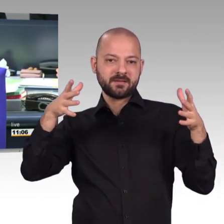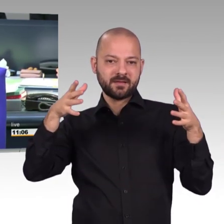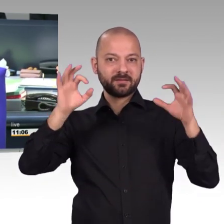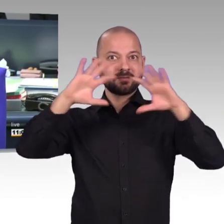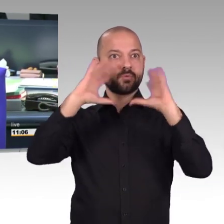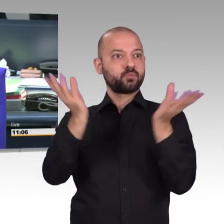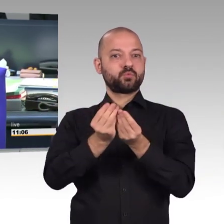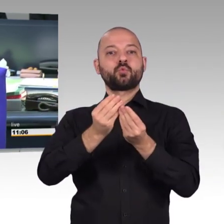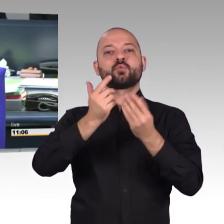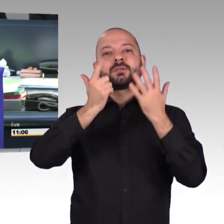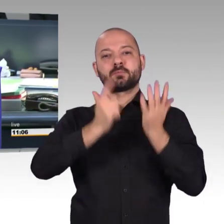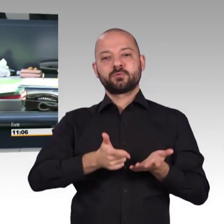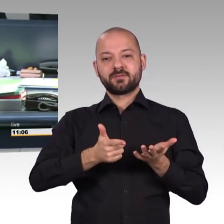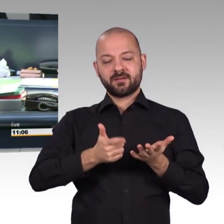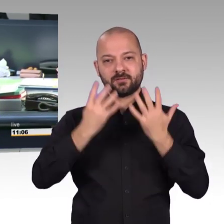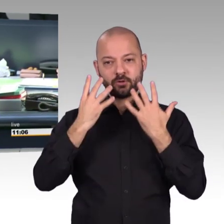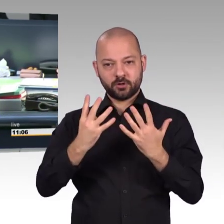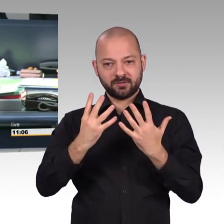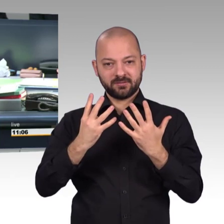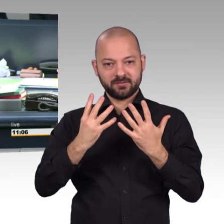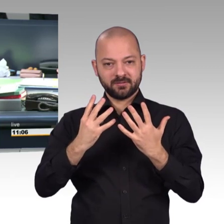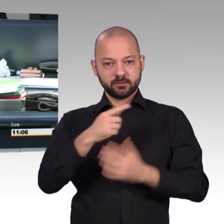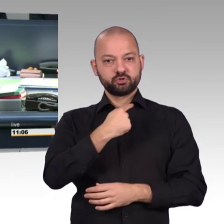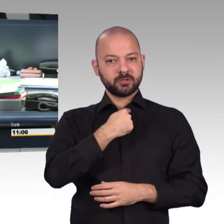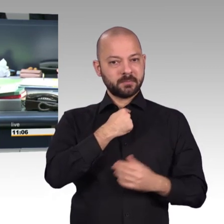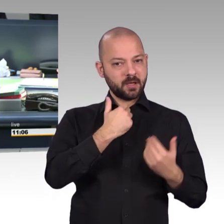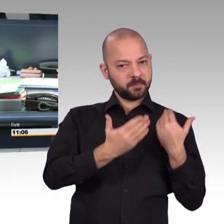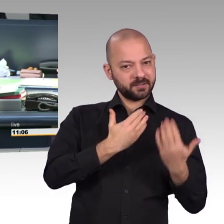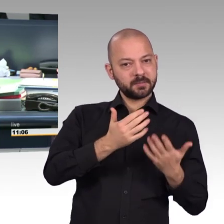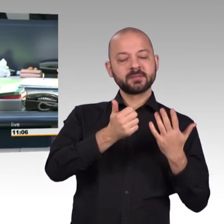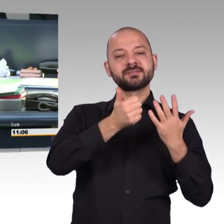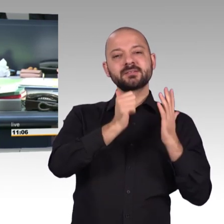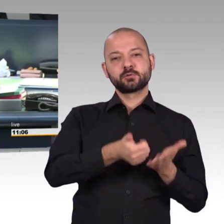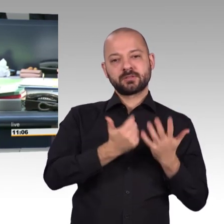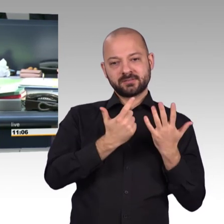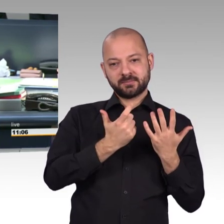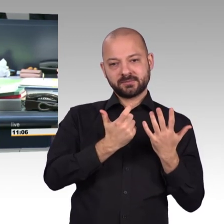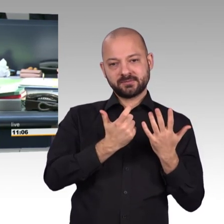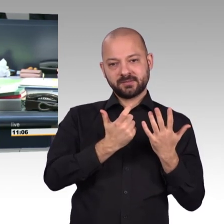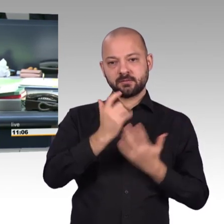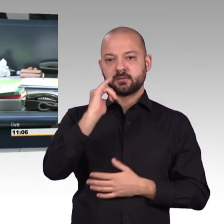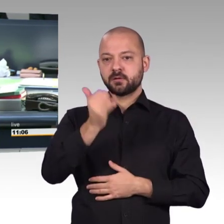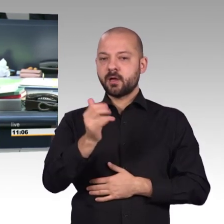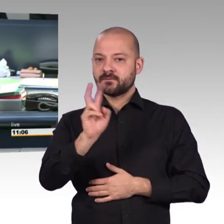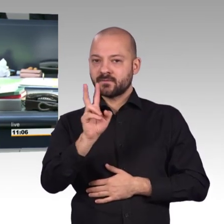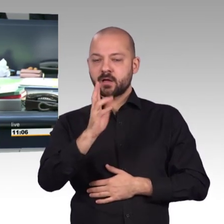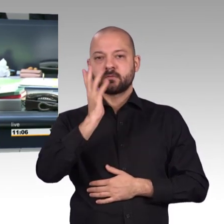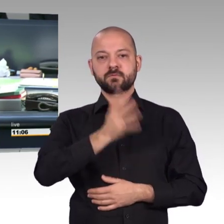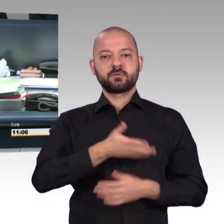Kollegen, mit Nein haben gestimmt 87, Kolleginnen und Kollegen, drei haben sich enthalten. Für die